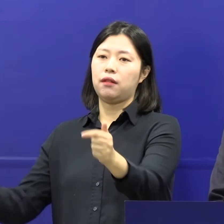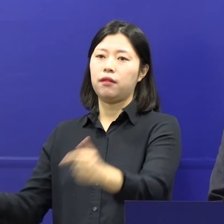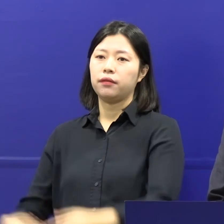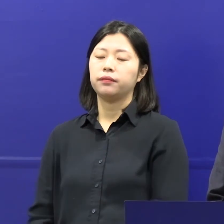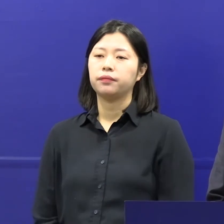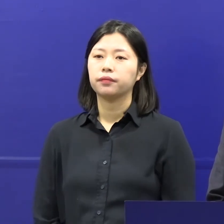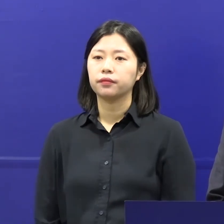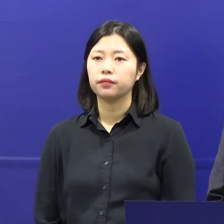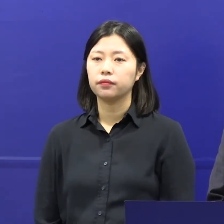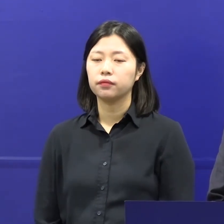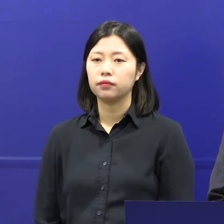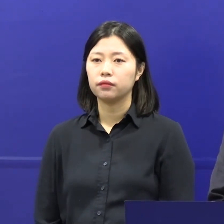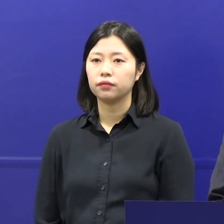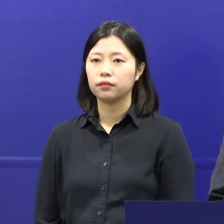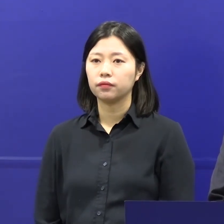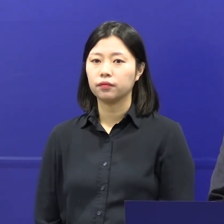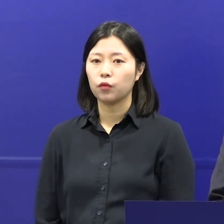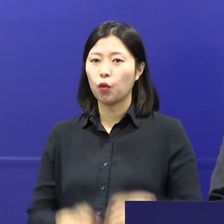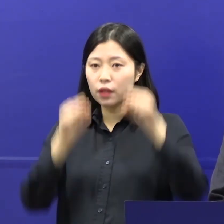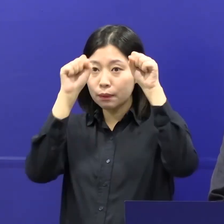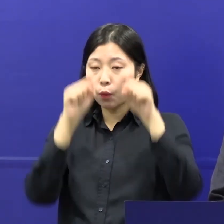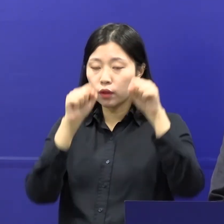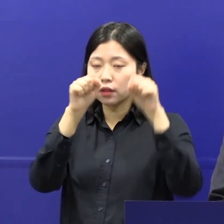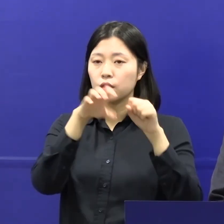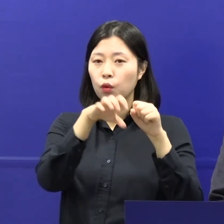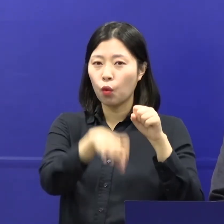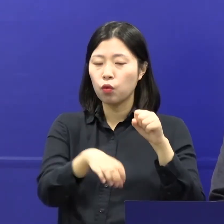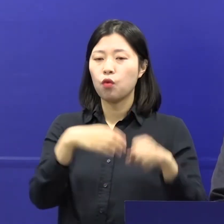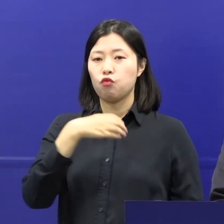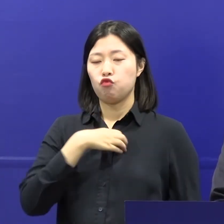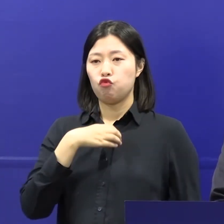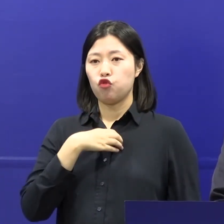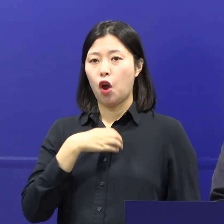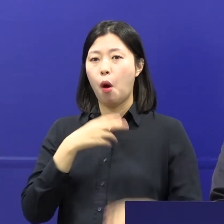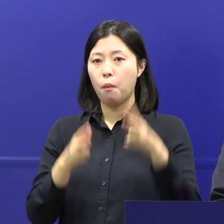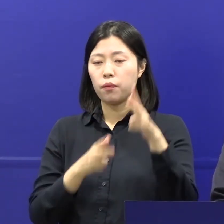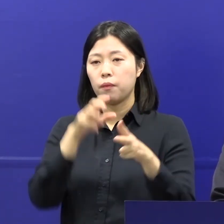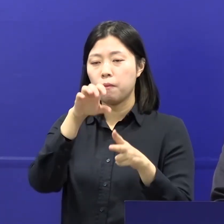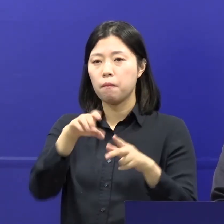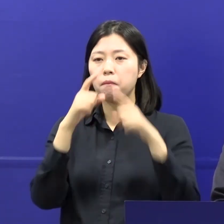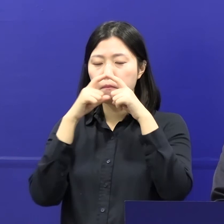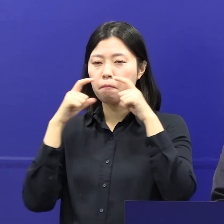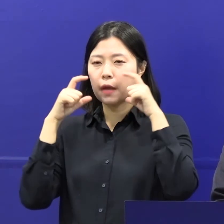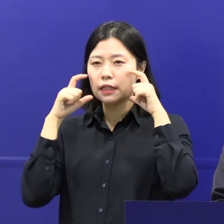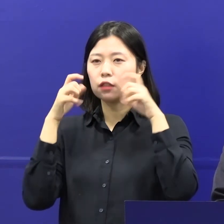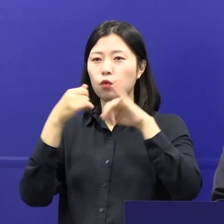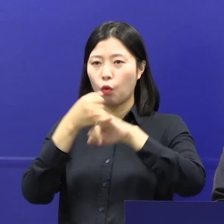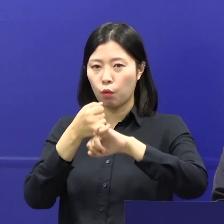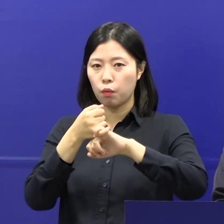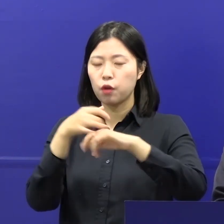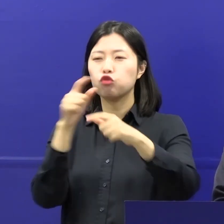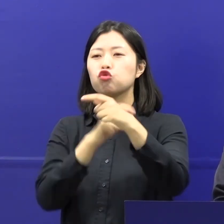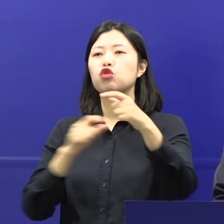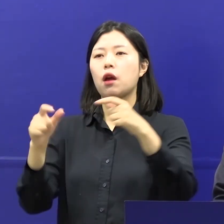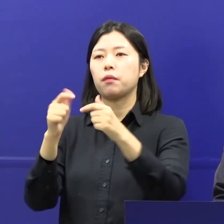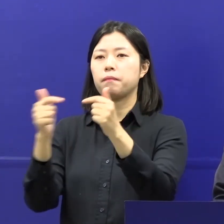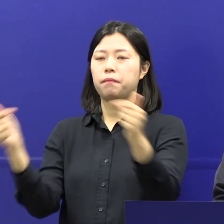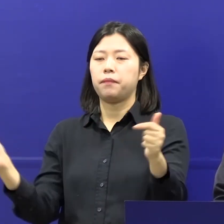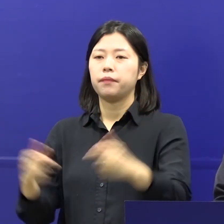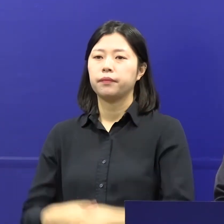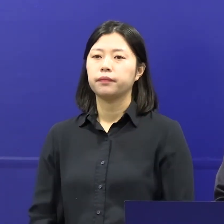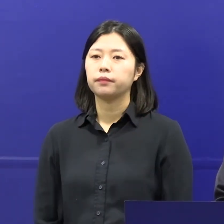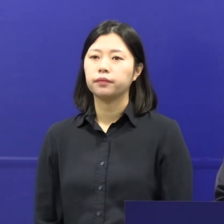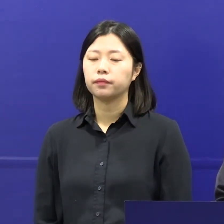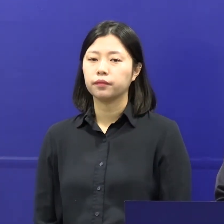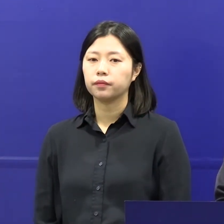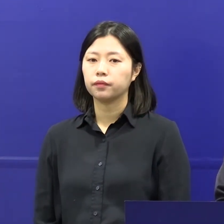실내스포츠 경기장, 고위험 사업장 등을 마스크 착용 의무화 시설로 추가 진행하였습니다. 또한